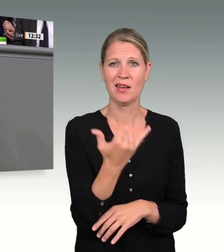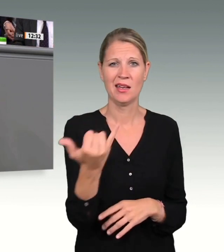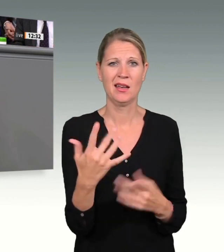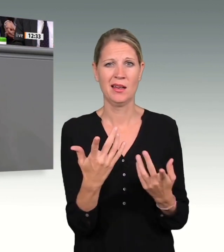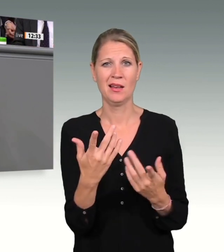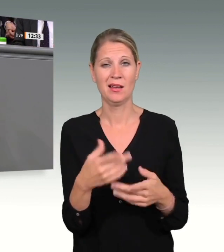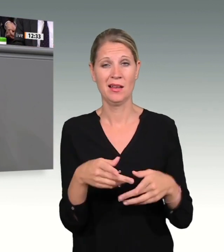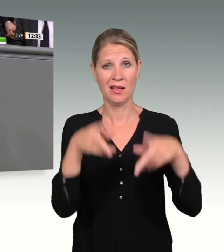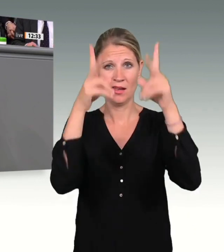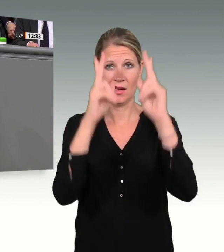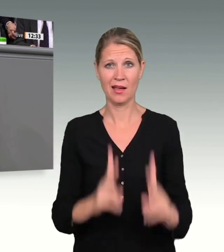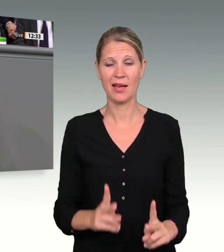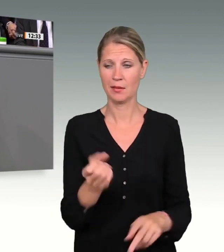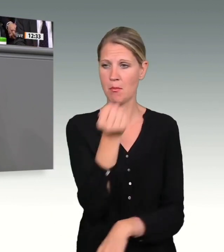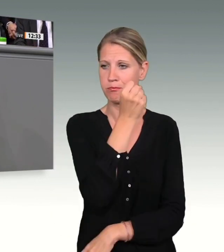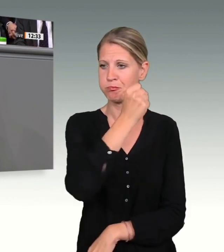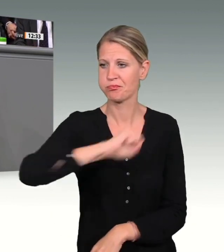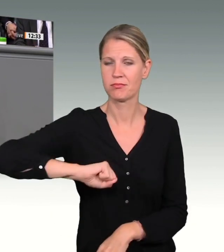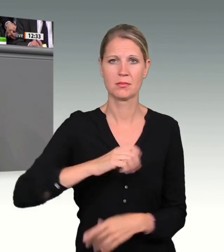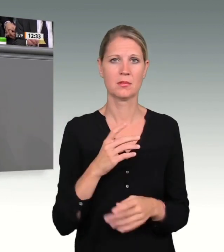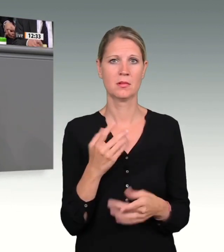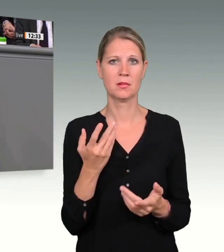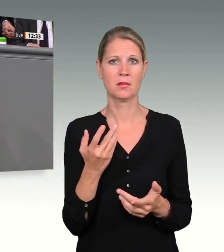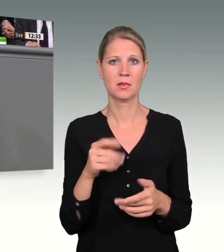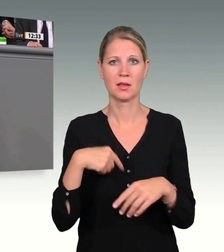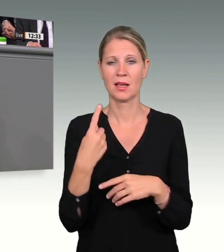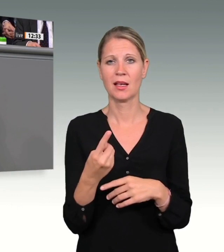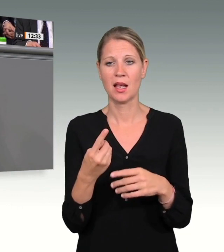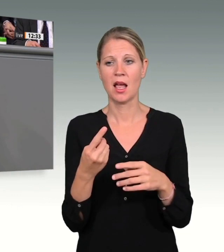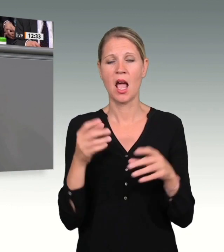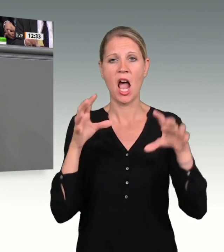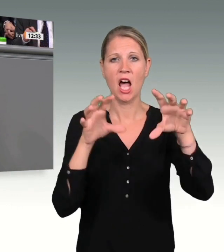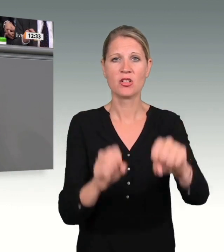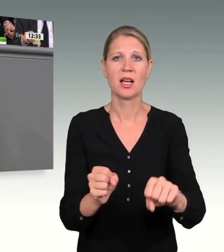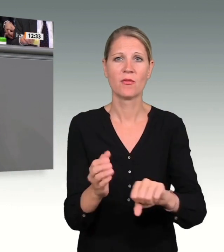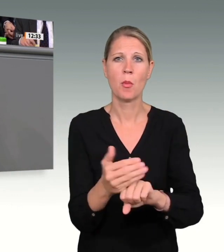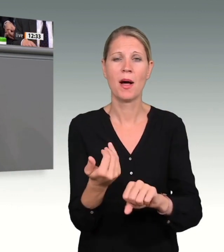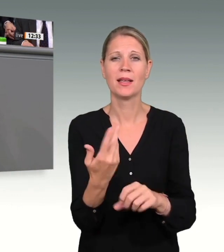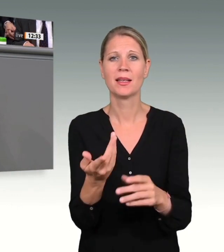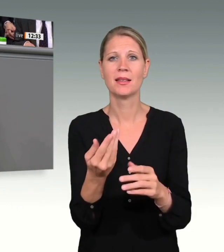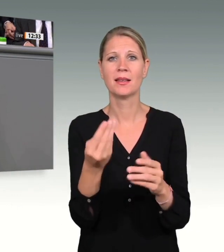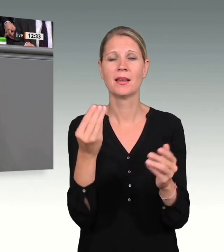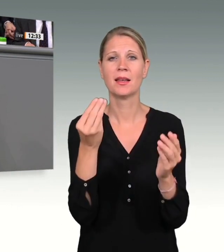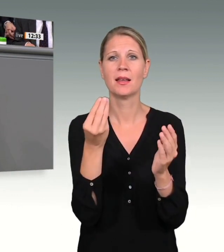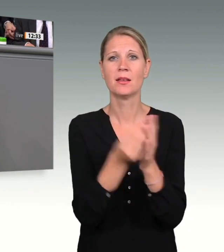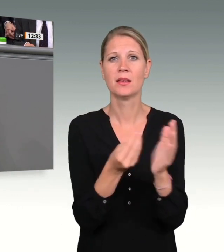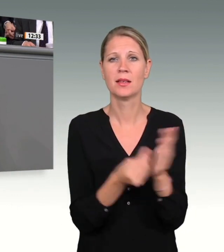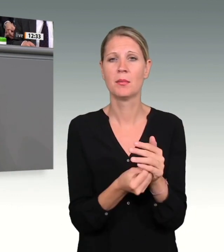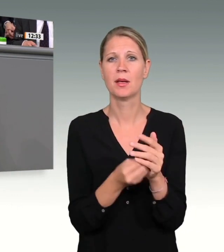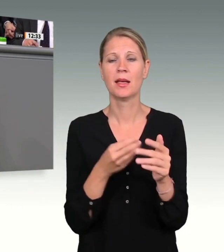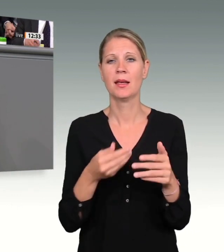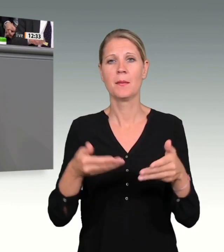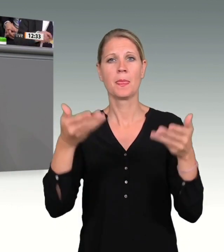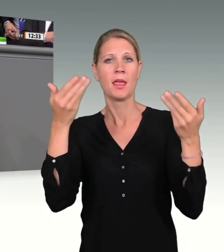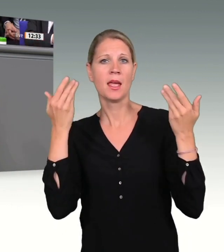wo nach dem Anschlag ein Hinweis auf mögliche Hintermänner und Unterstützer von Anis Amri entgegen einer